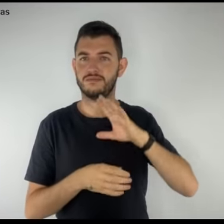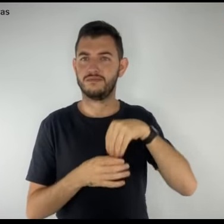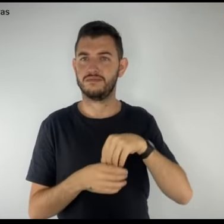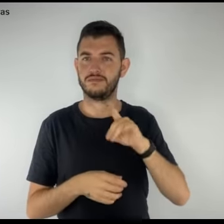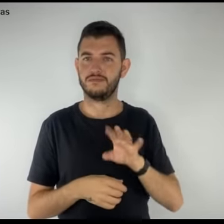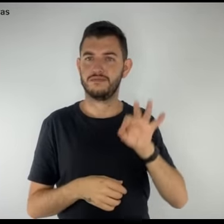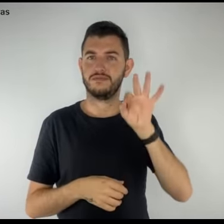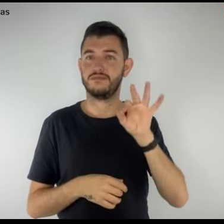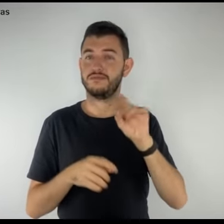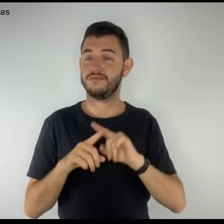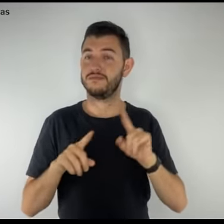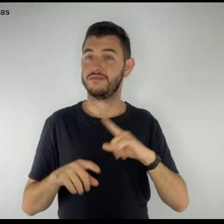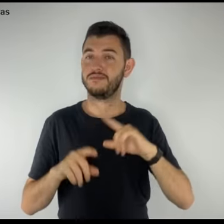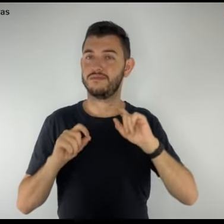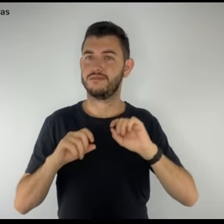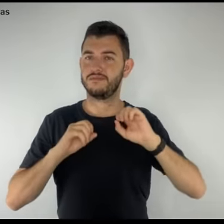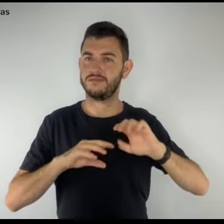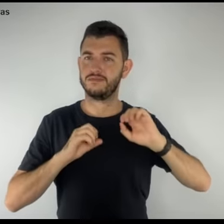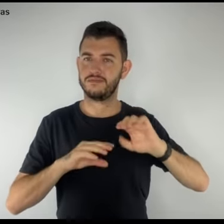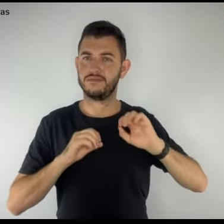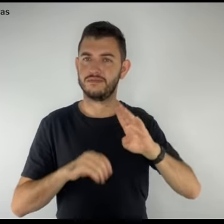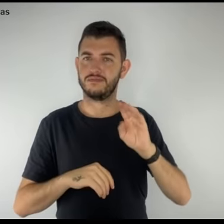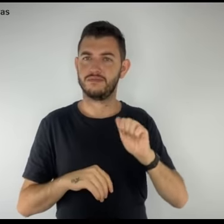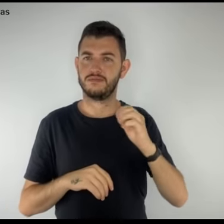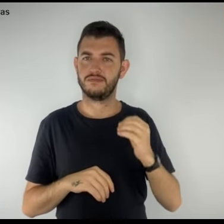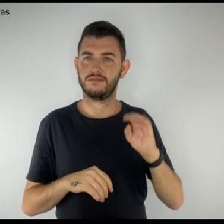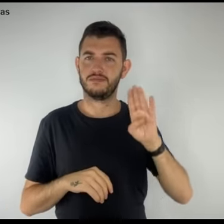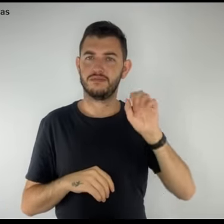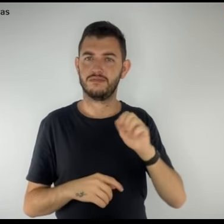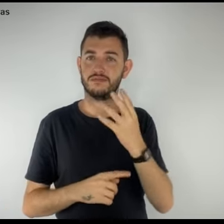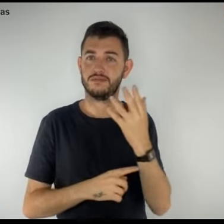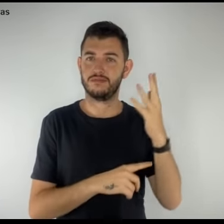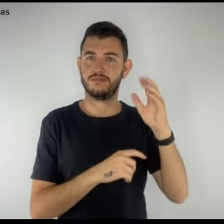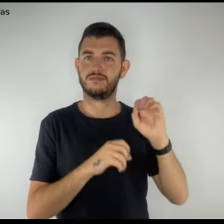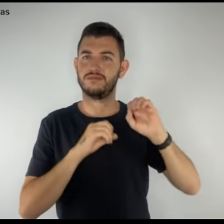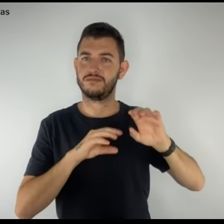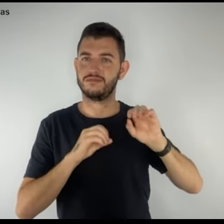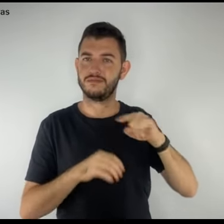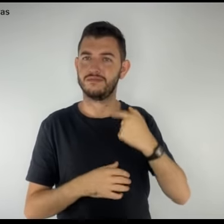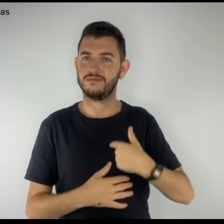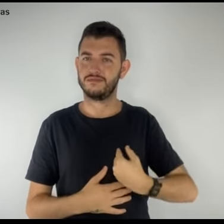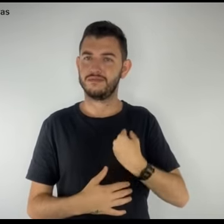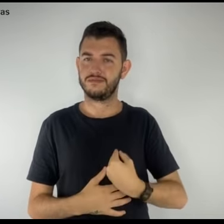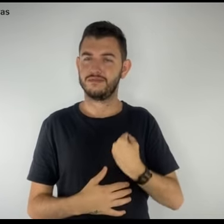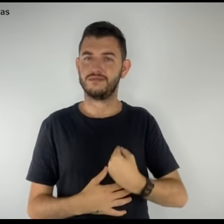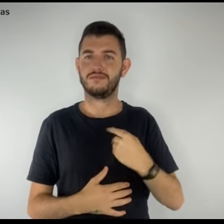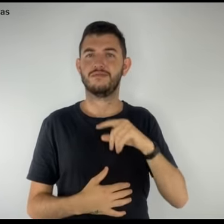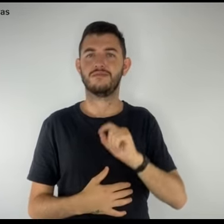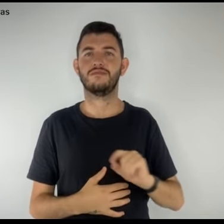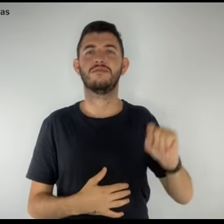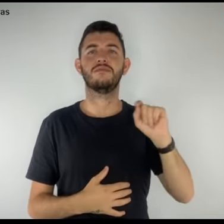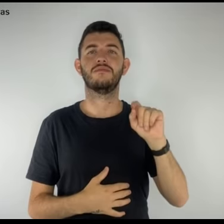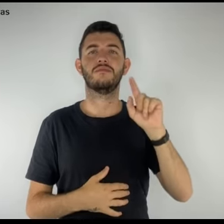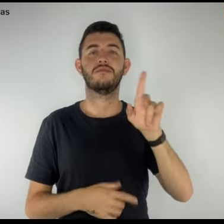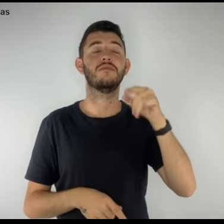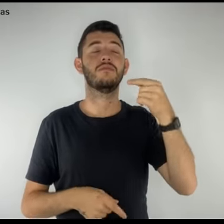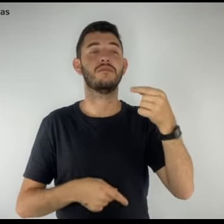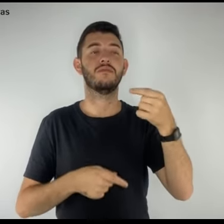Distrito Federal. Lições do baobá em nossas vidas. Baobá, como projeto político